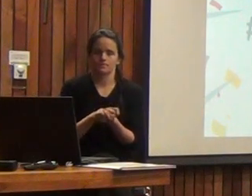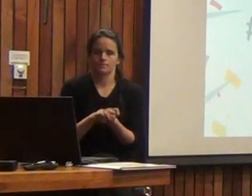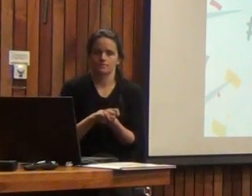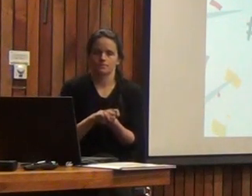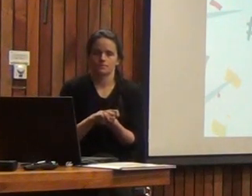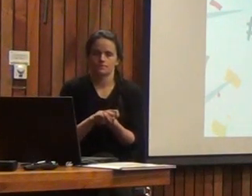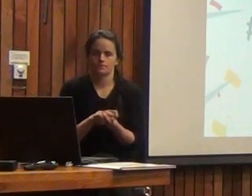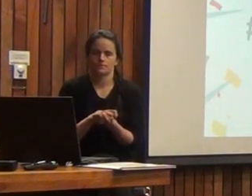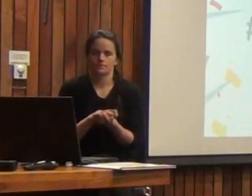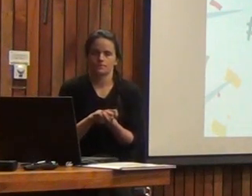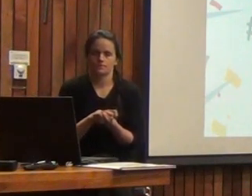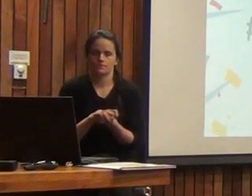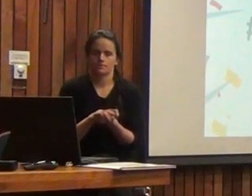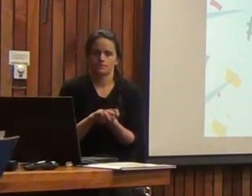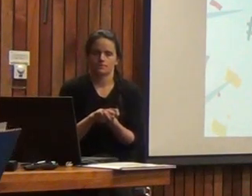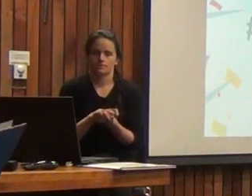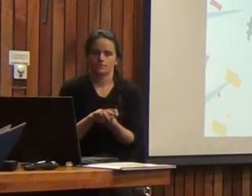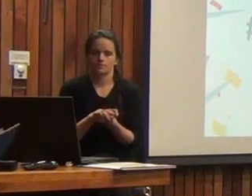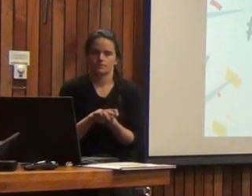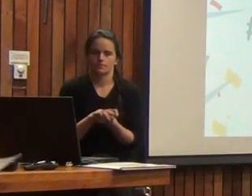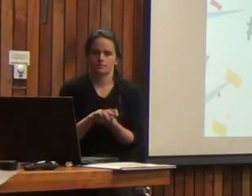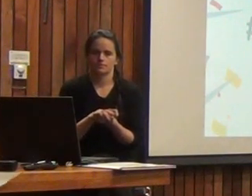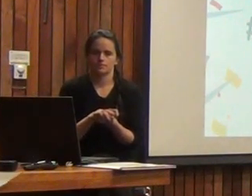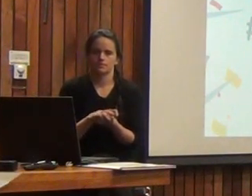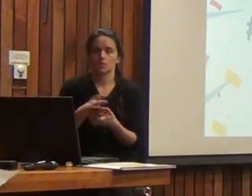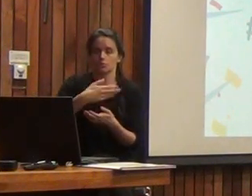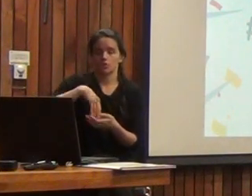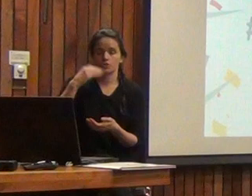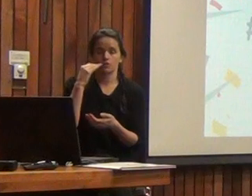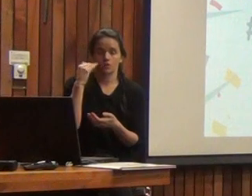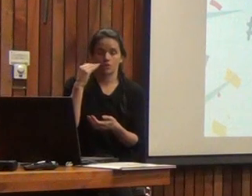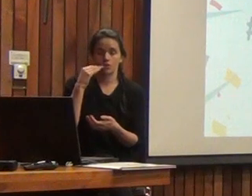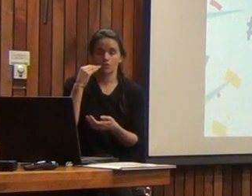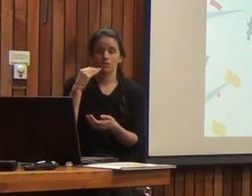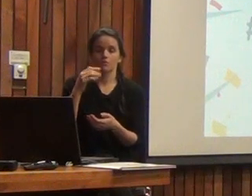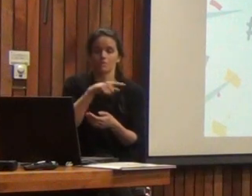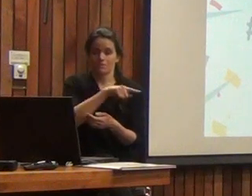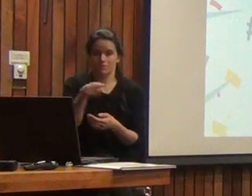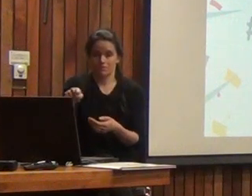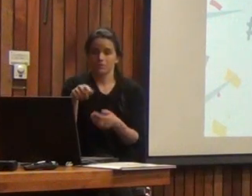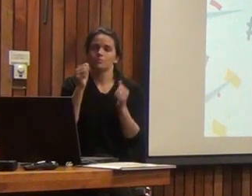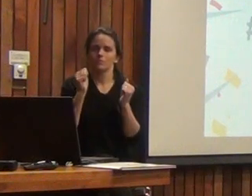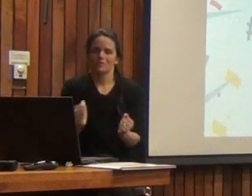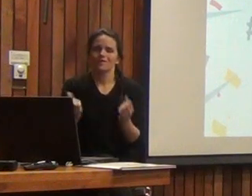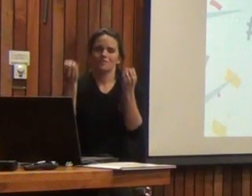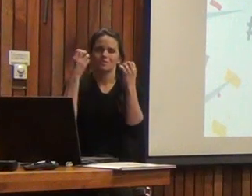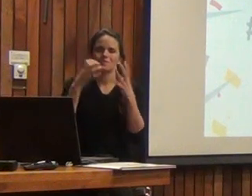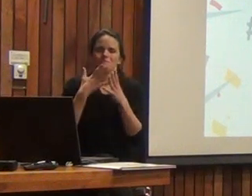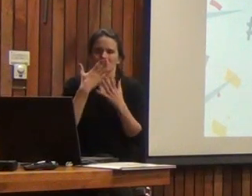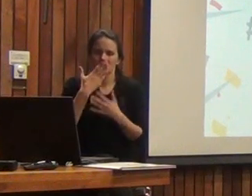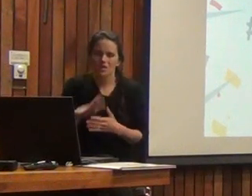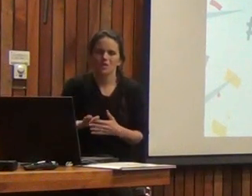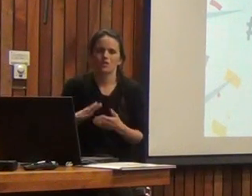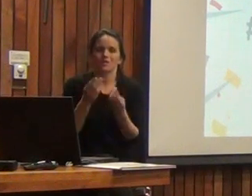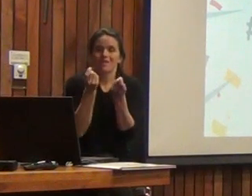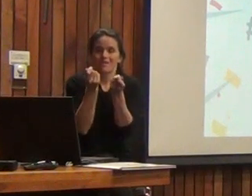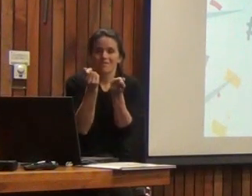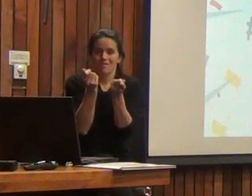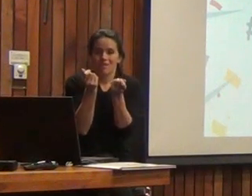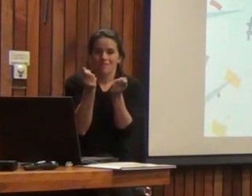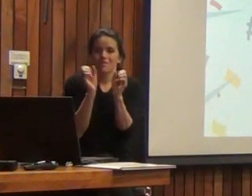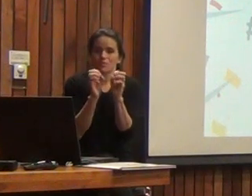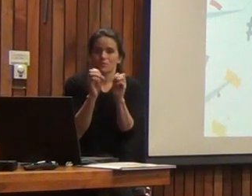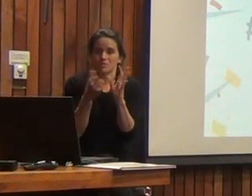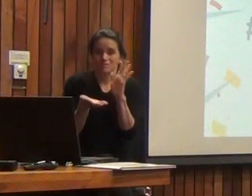nuestros niños aprendan mejor, una vez que logremos que la calidad de la educación en el